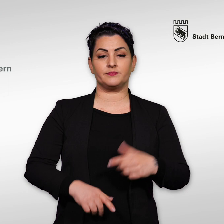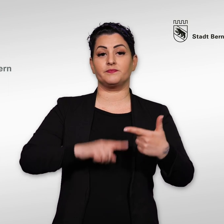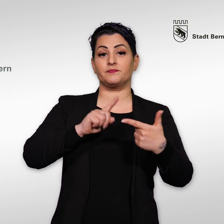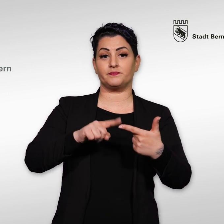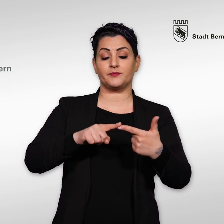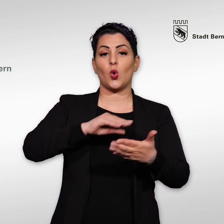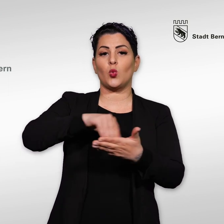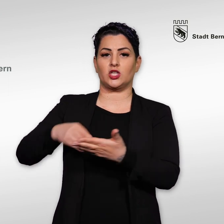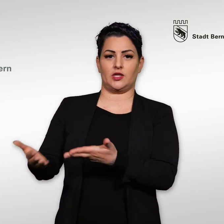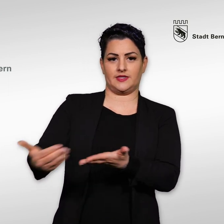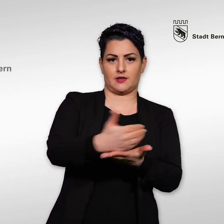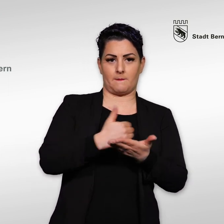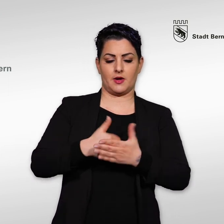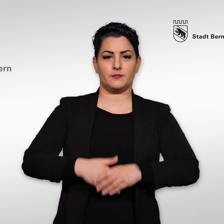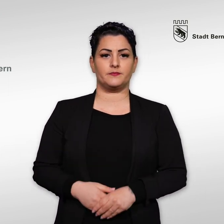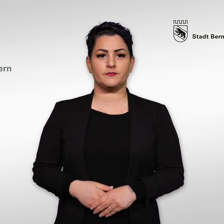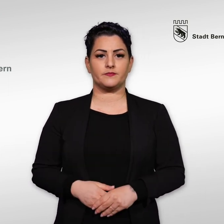2. Unterschriften sammeln